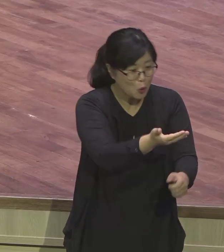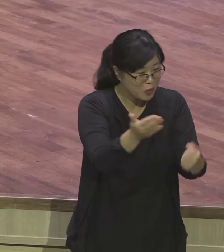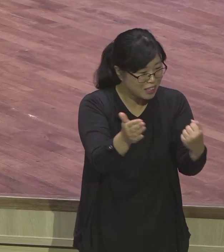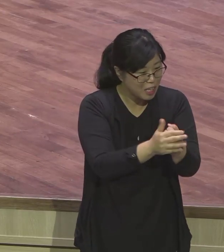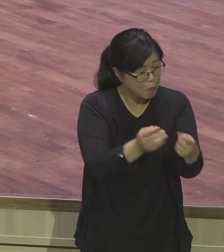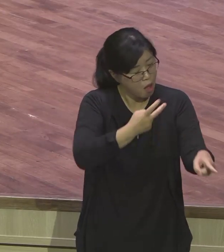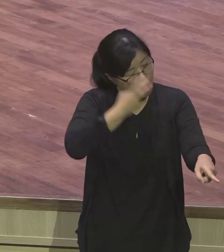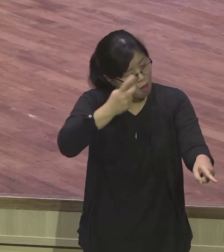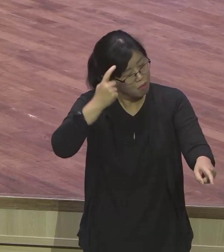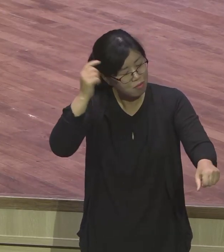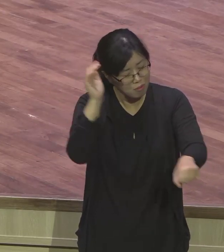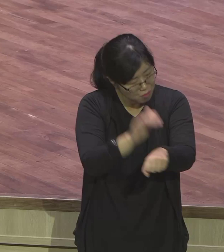없도다.